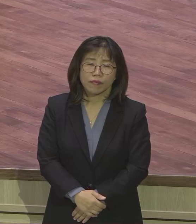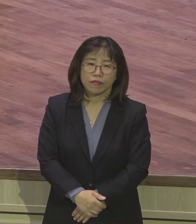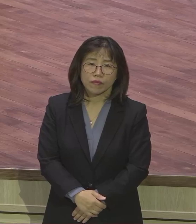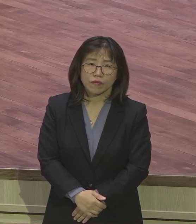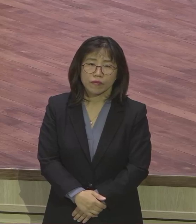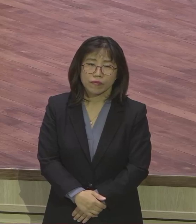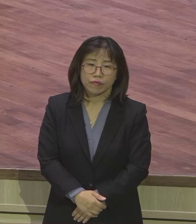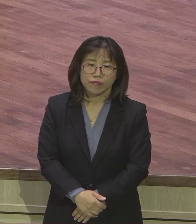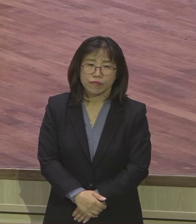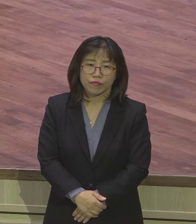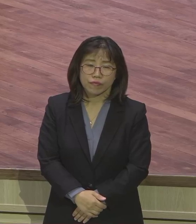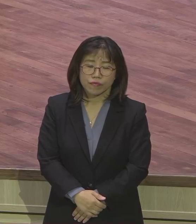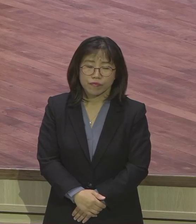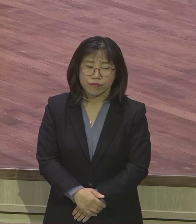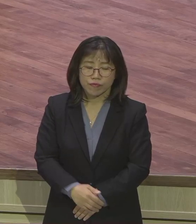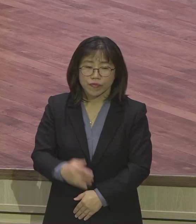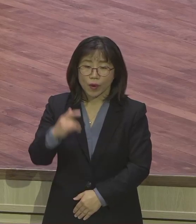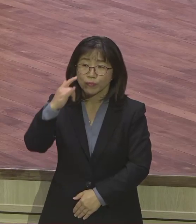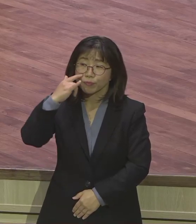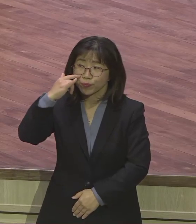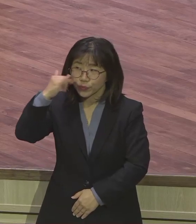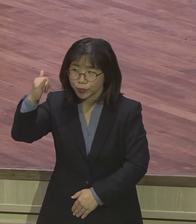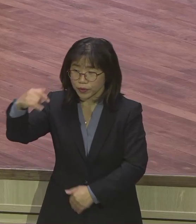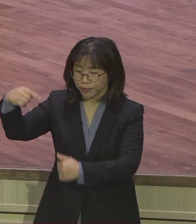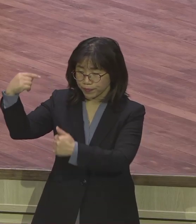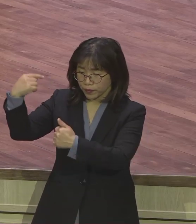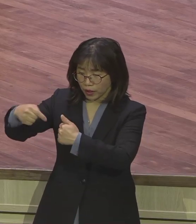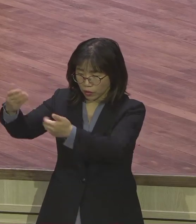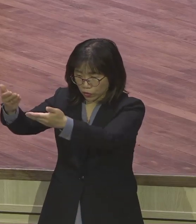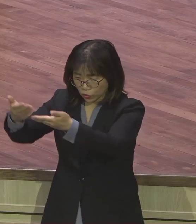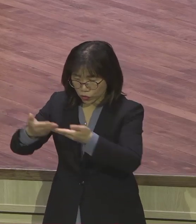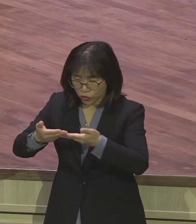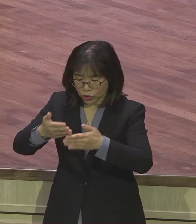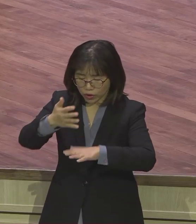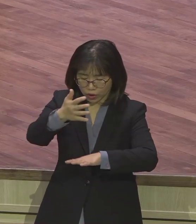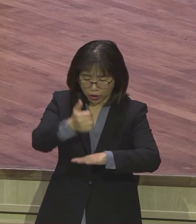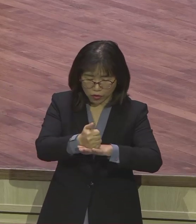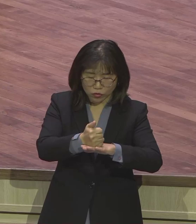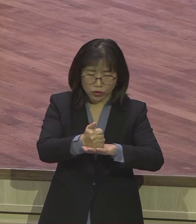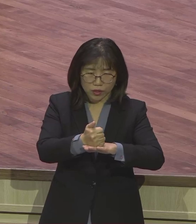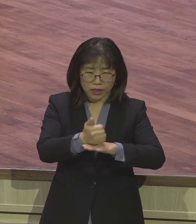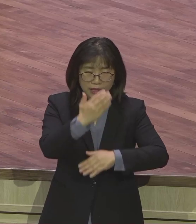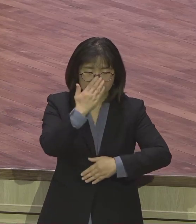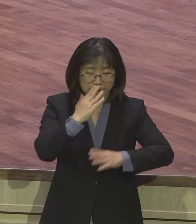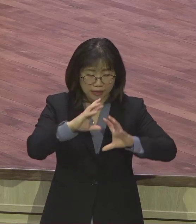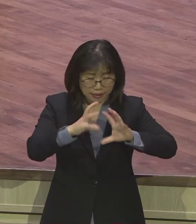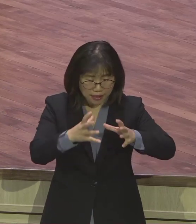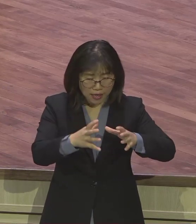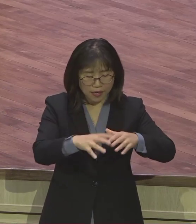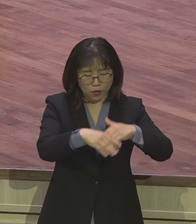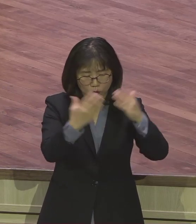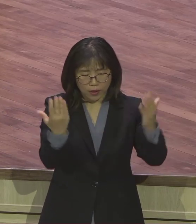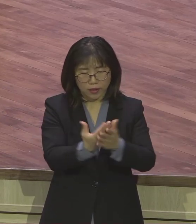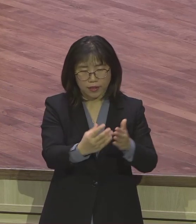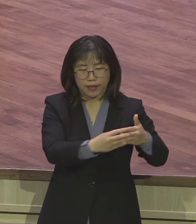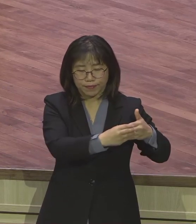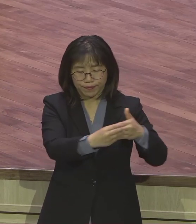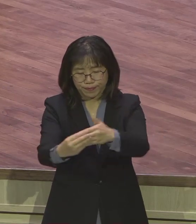이스라엘 민족의 지도자로 그렇게 이끌게 한 바탕이고 힘입니다. 어렸어 부모로부터